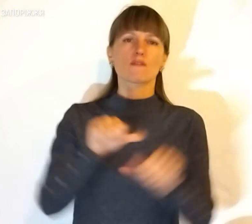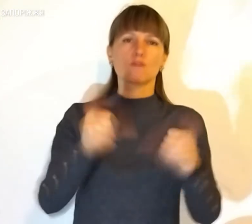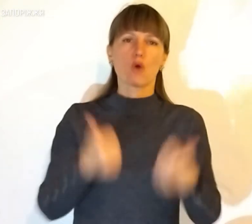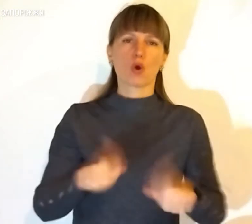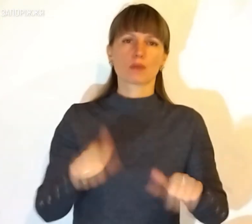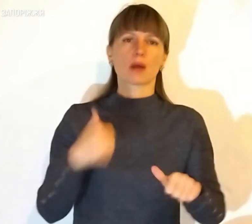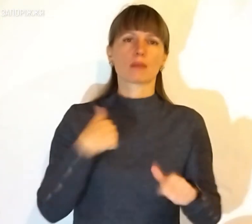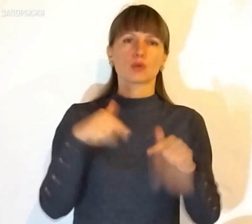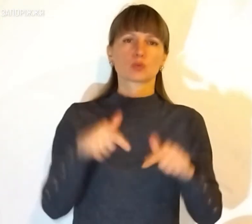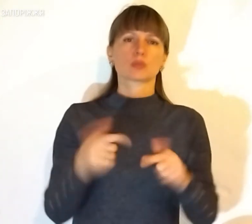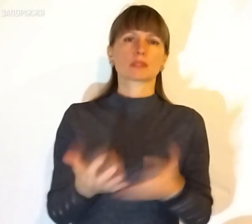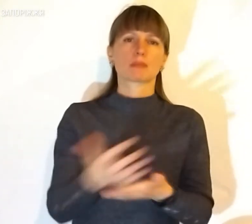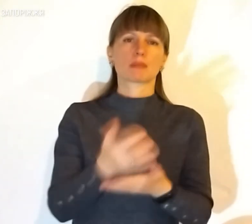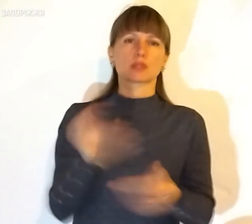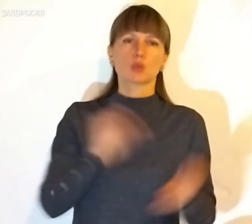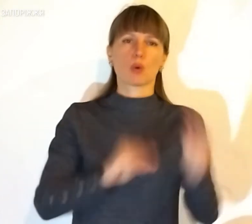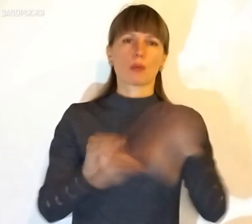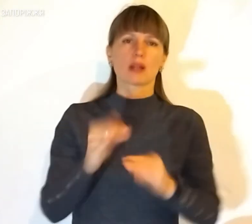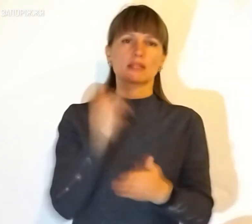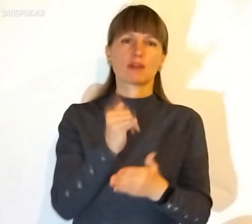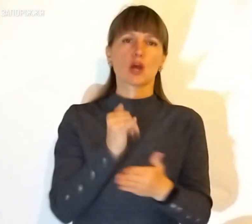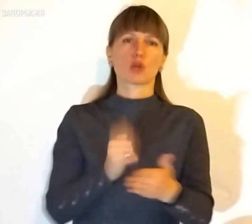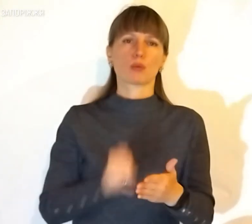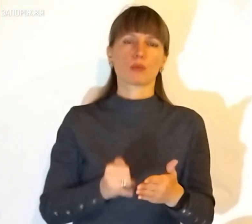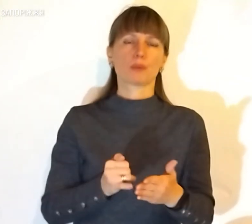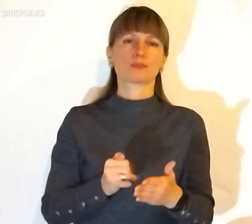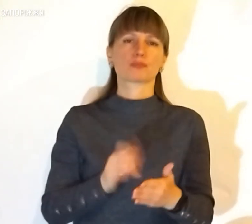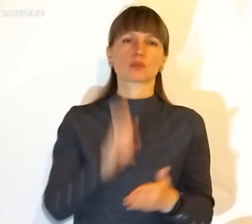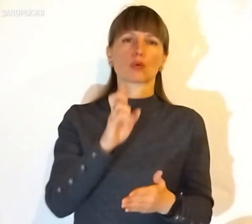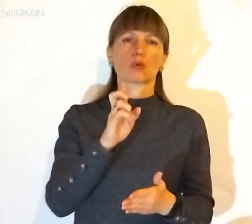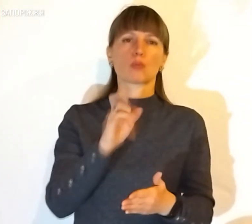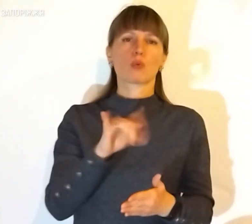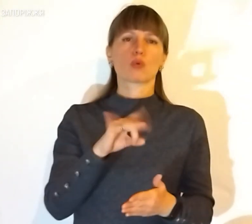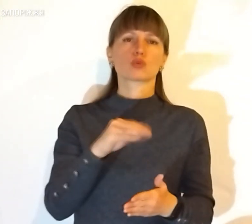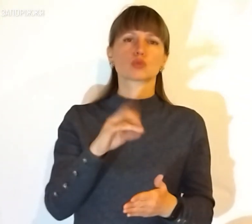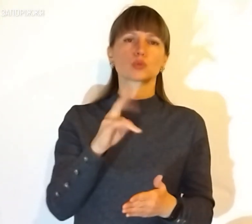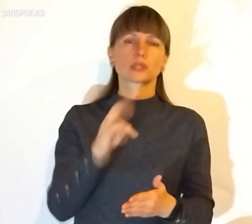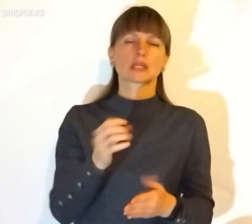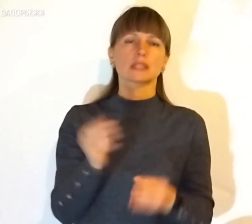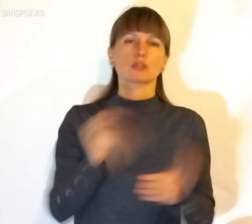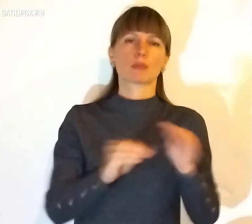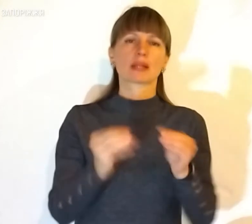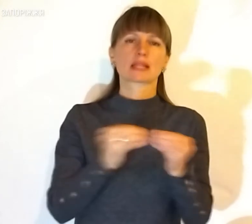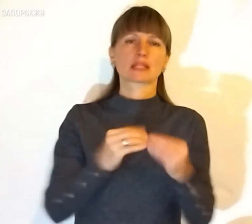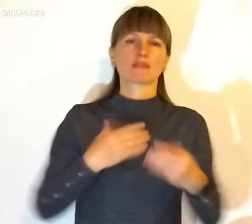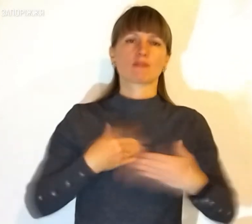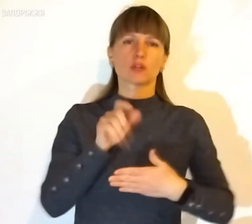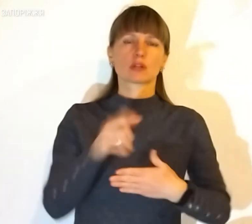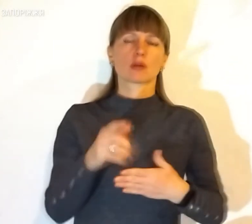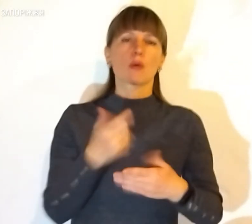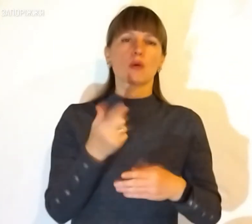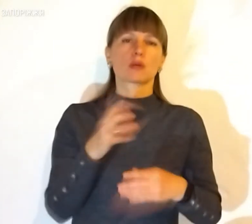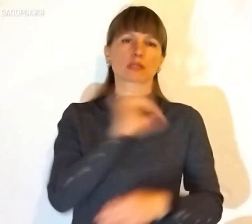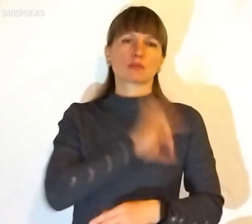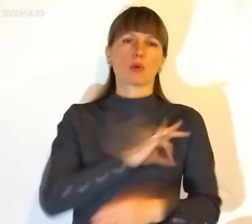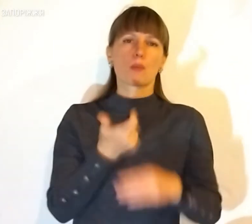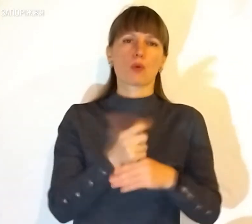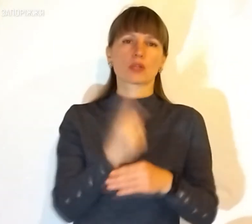а ми вже їх збираємо та звалюємо. Буржуйки збирають 30 волонтерів. Загалом залучено понад ста запоріжців, каже